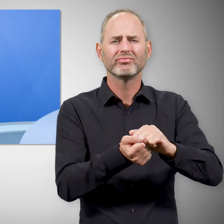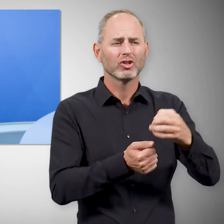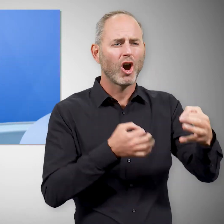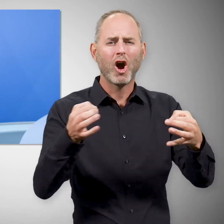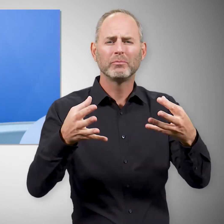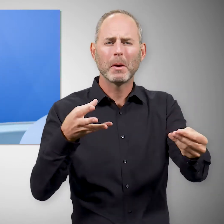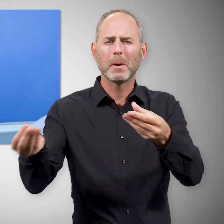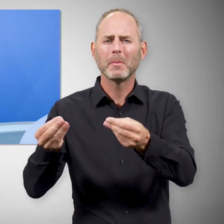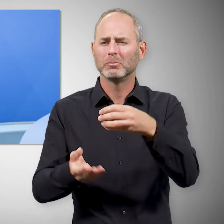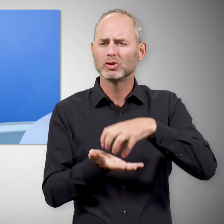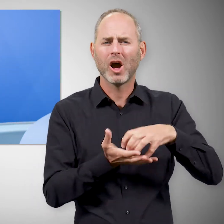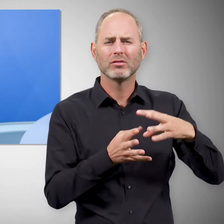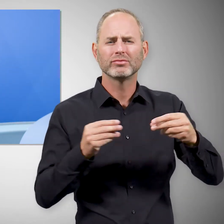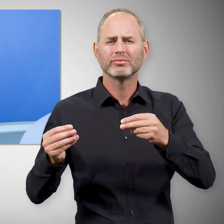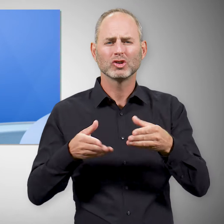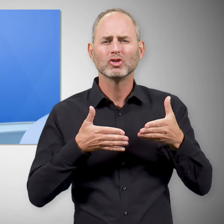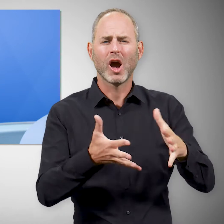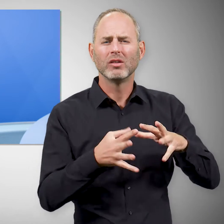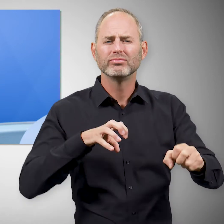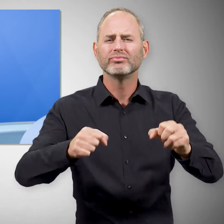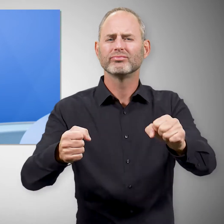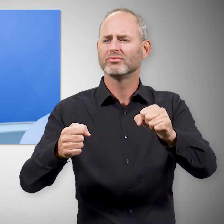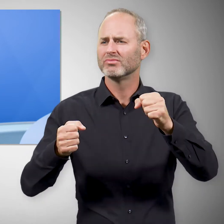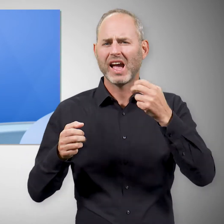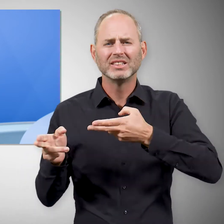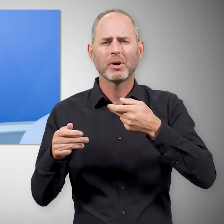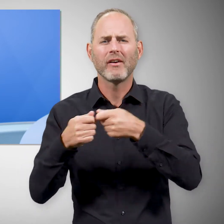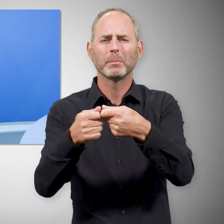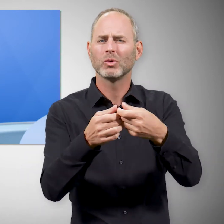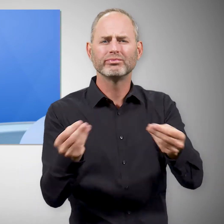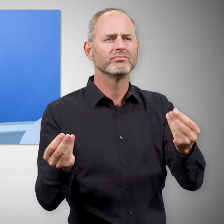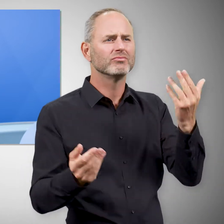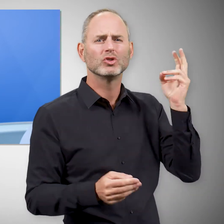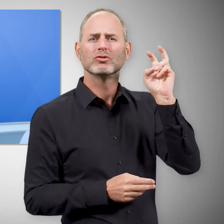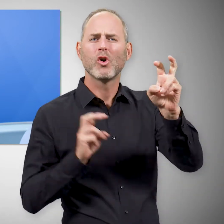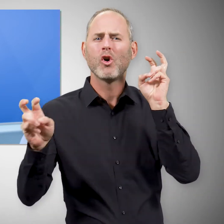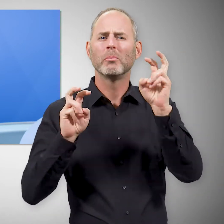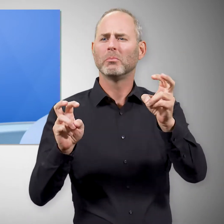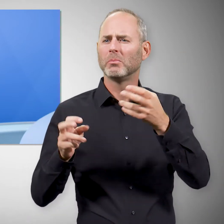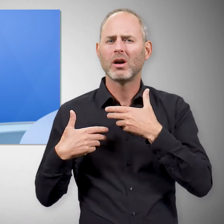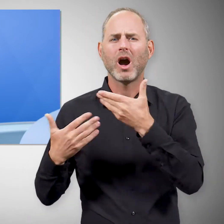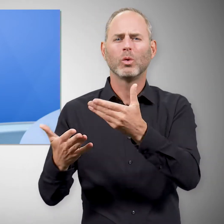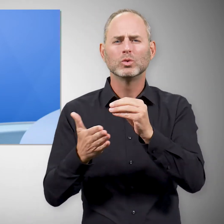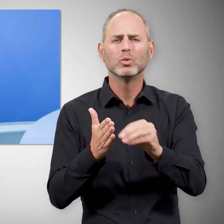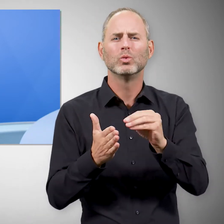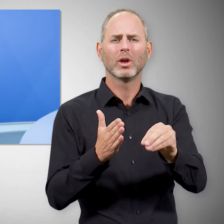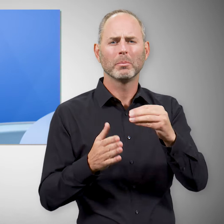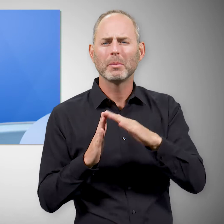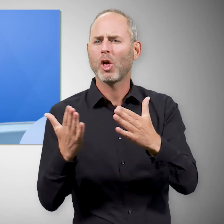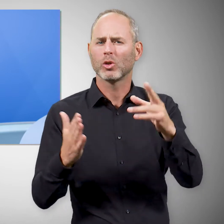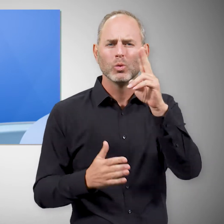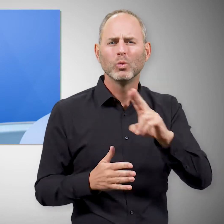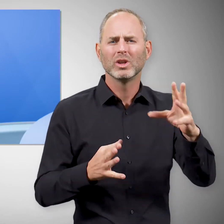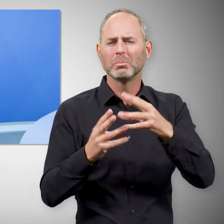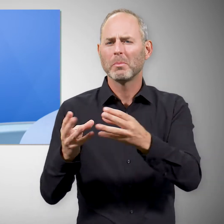werden zerstört, Städte werden zerstört, Straßen, Eisenbahnverbindungen, Stromlinien, Krankenhäuser, Schulen, Bibliotheken, Universitäten.